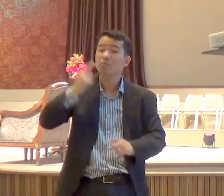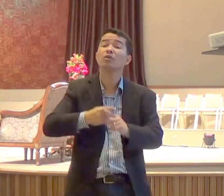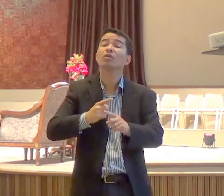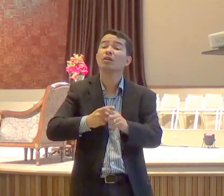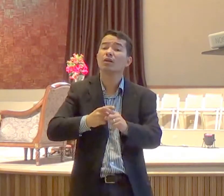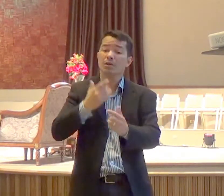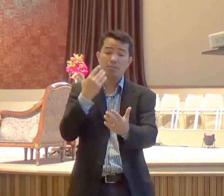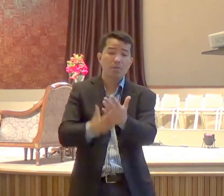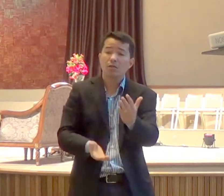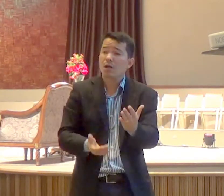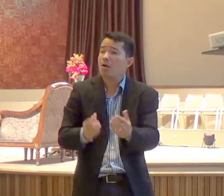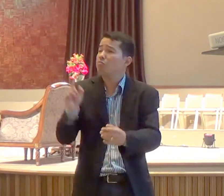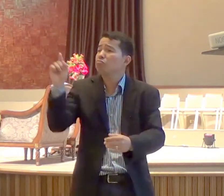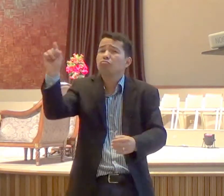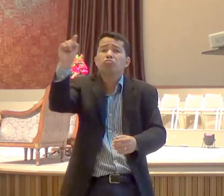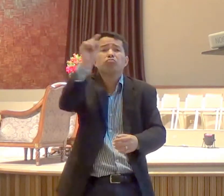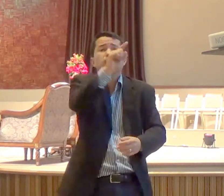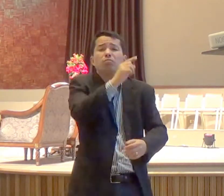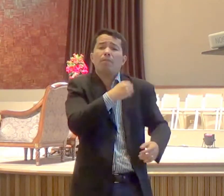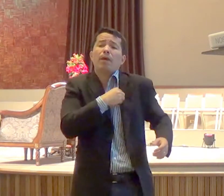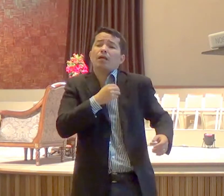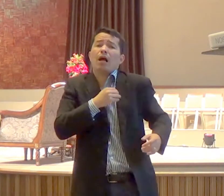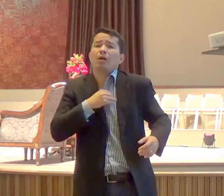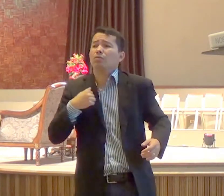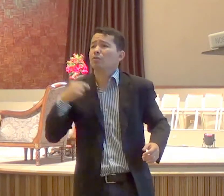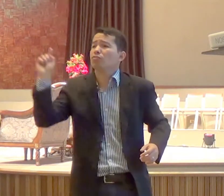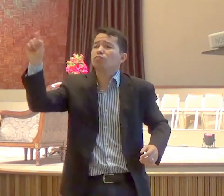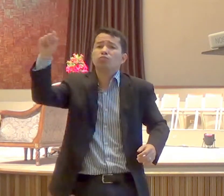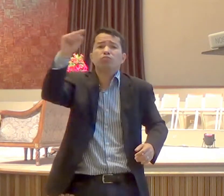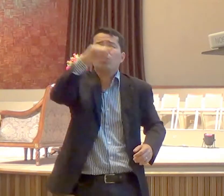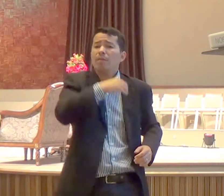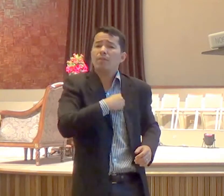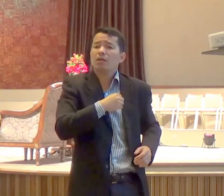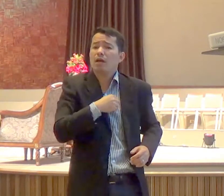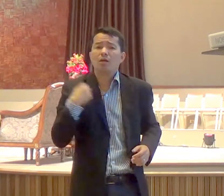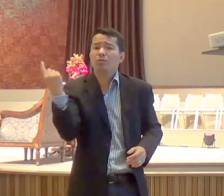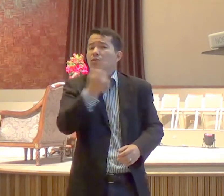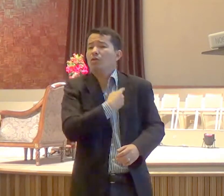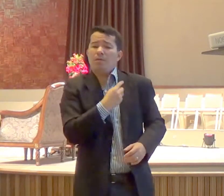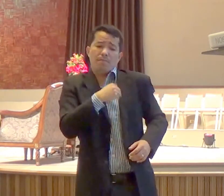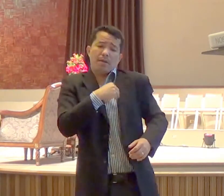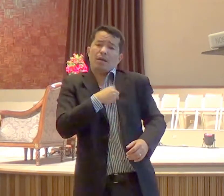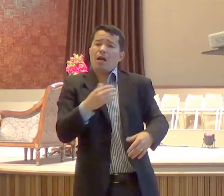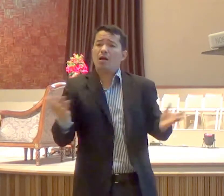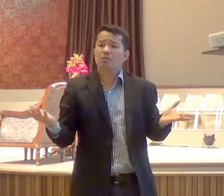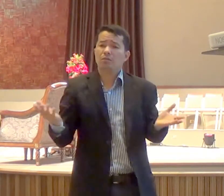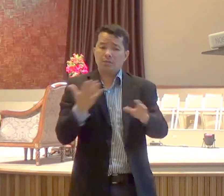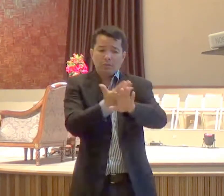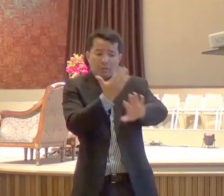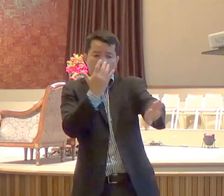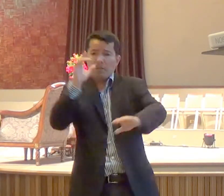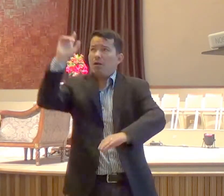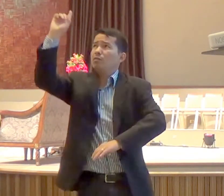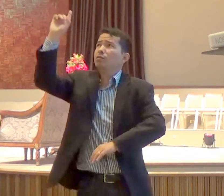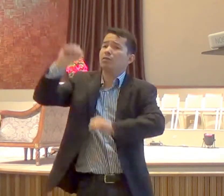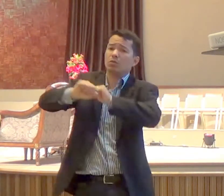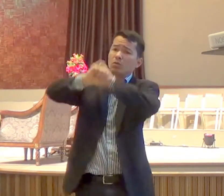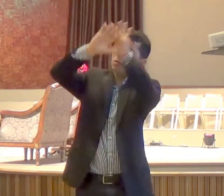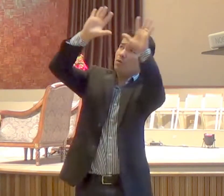todos pecaram, diz o apóstolo Paulo, e carecem, ou estão separados, da glória de Deus, e o juiz,